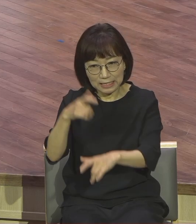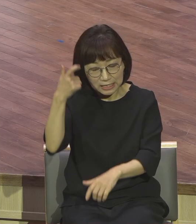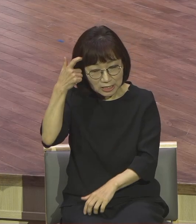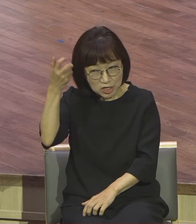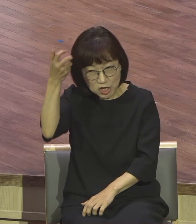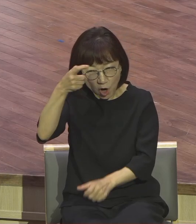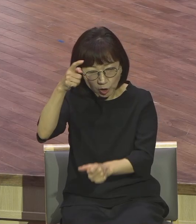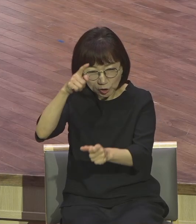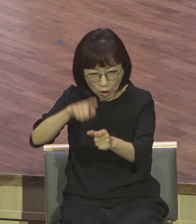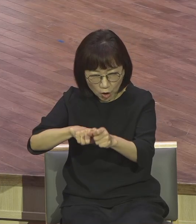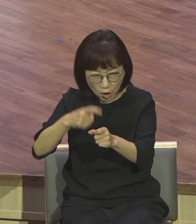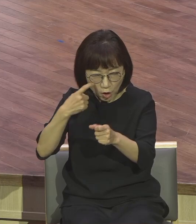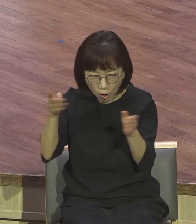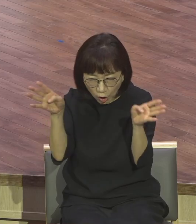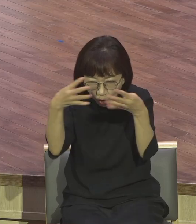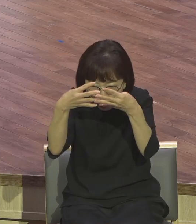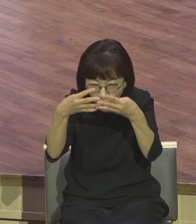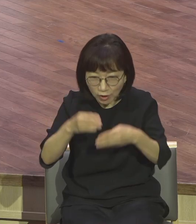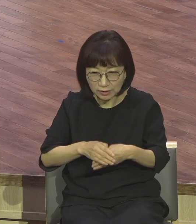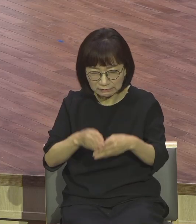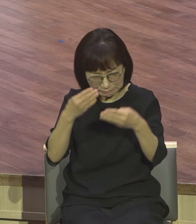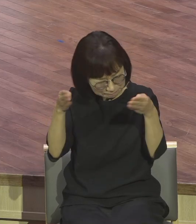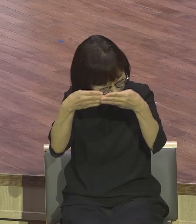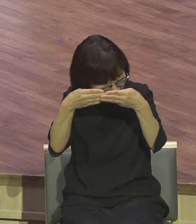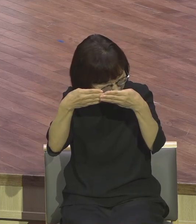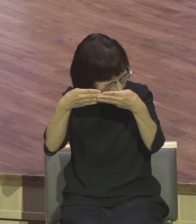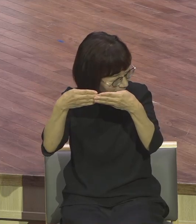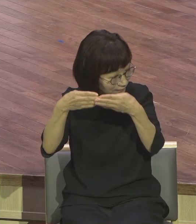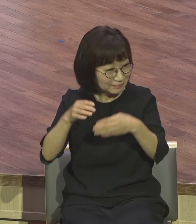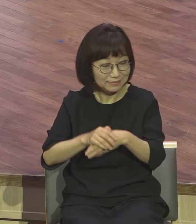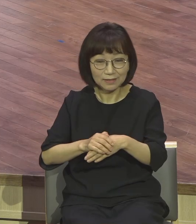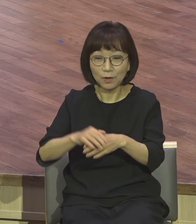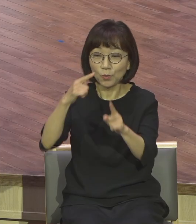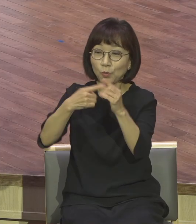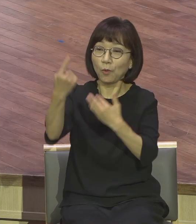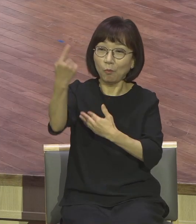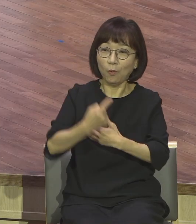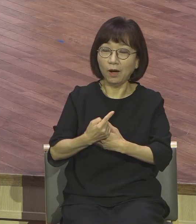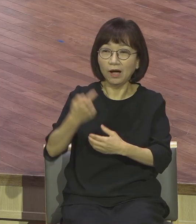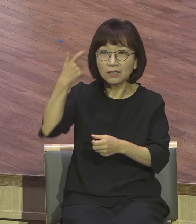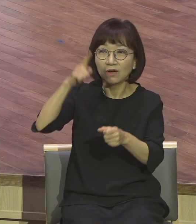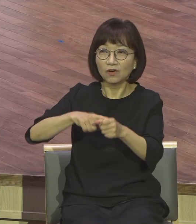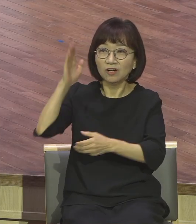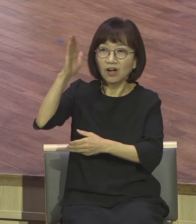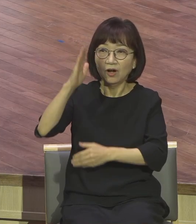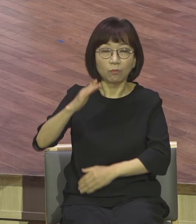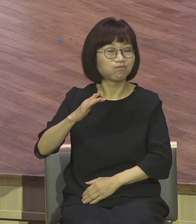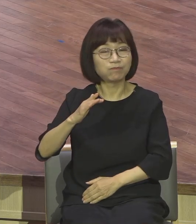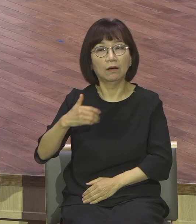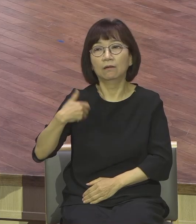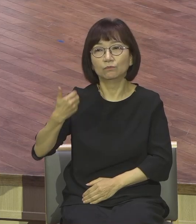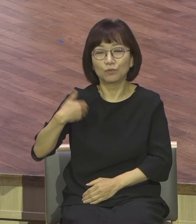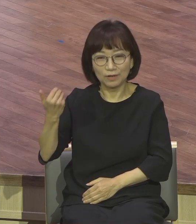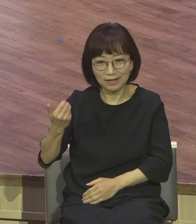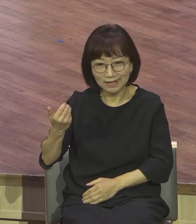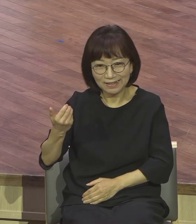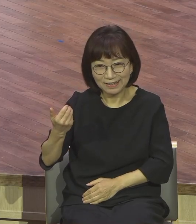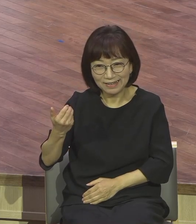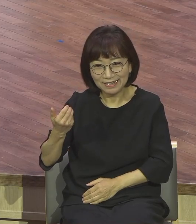못하도록 교회 나와서도 딱 놓쳐버립니다. 영적인 것만 놓쳐버려요. 다른 것 다 잡아. 다른 것 다 봐. 다 알아.